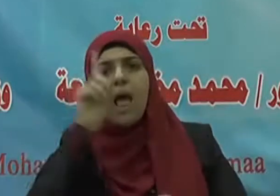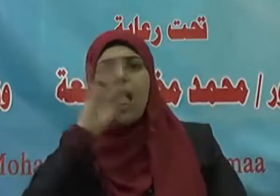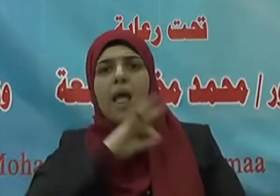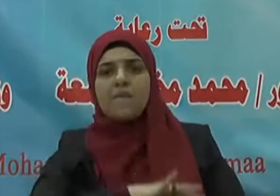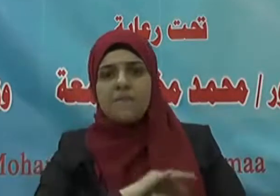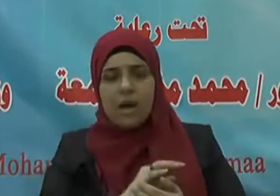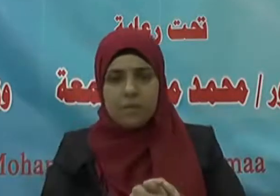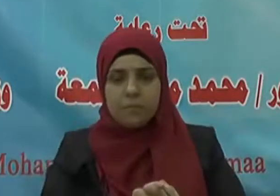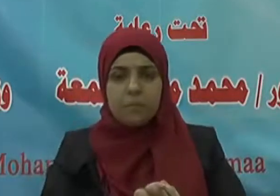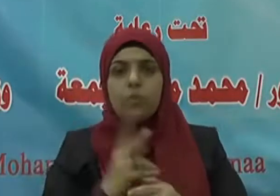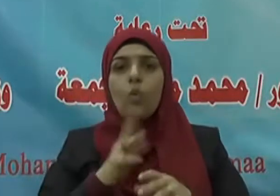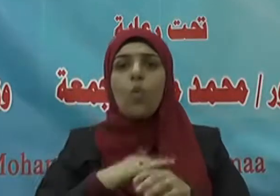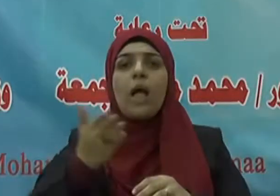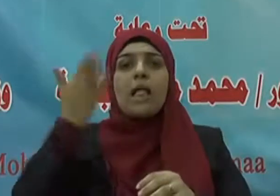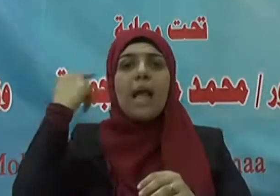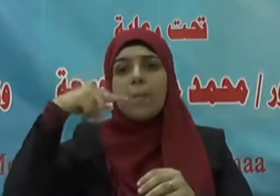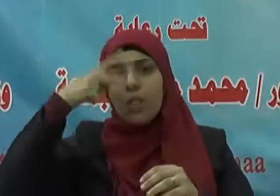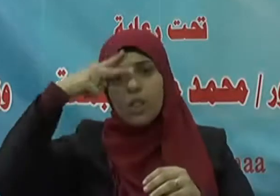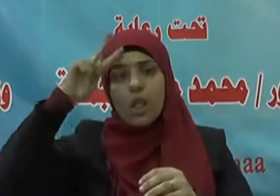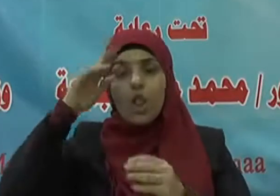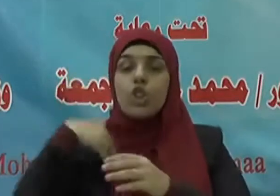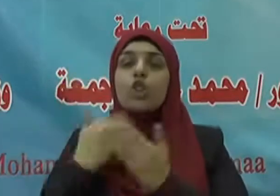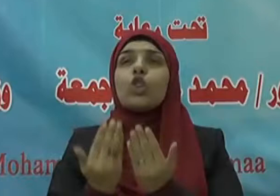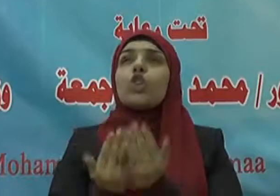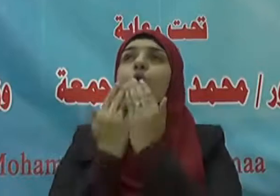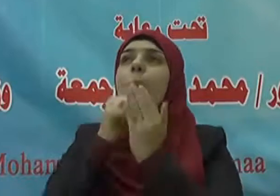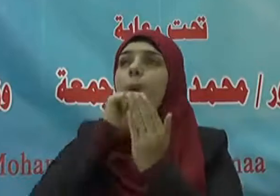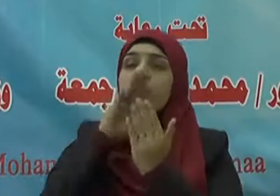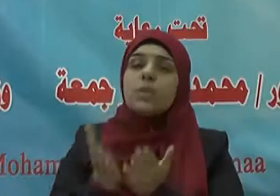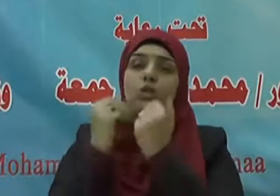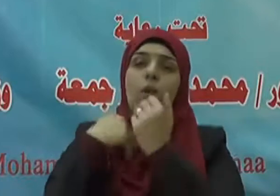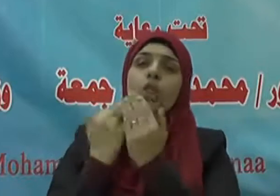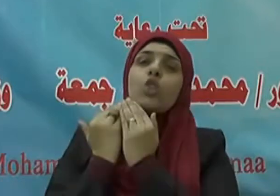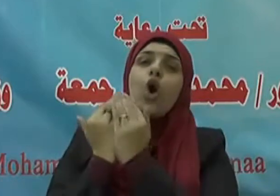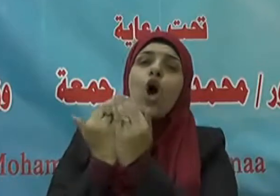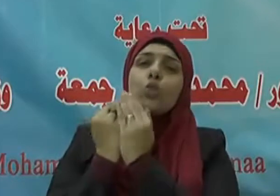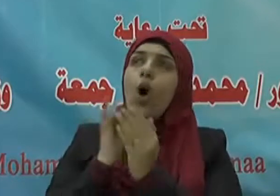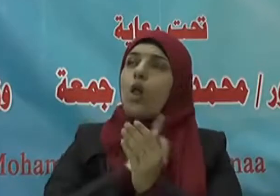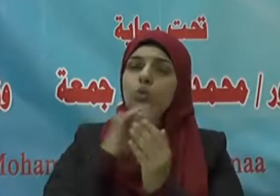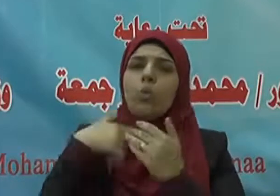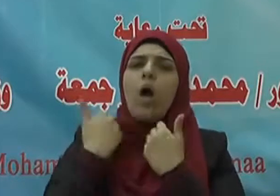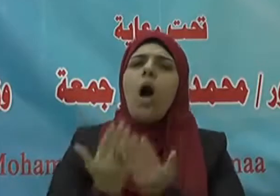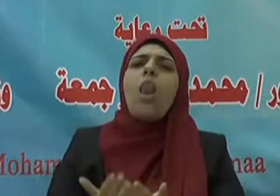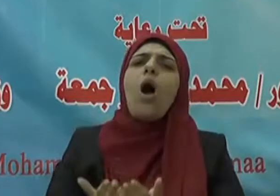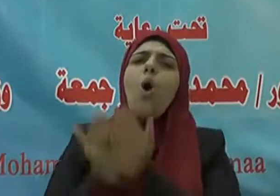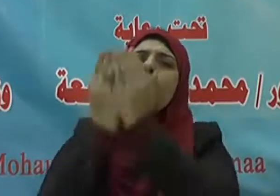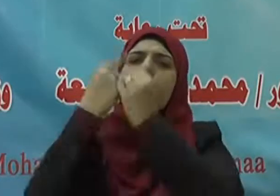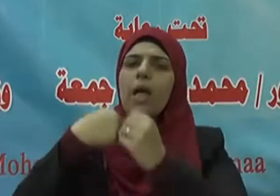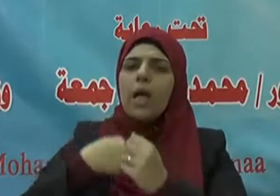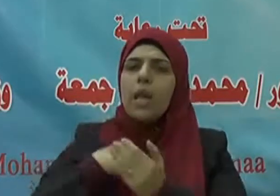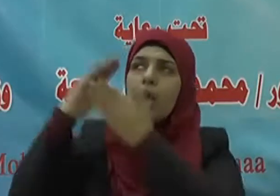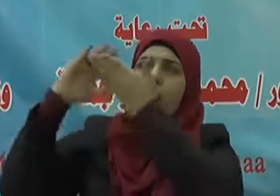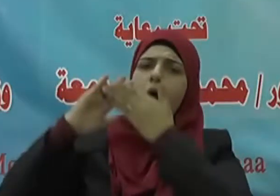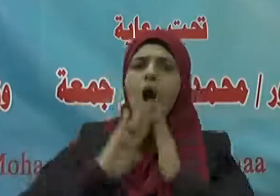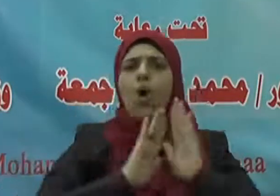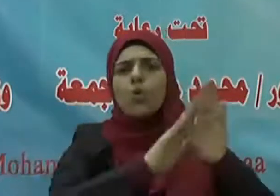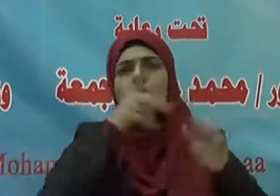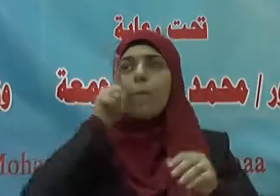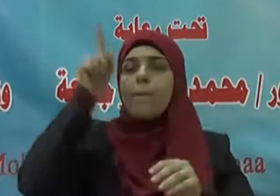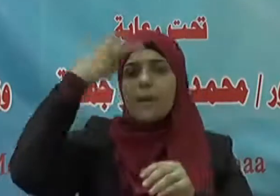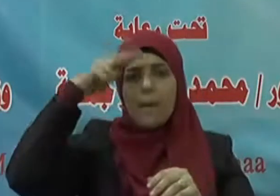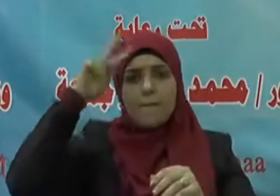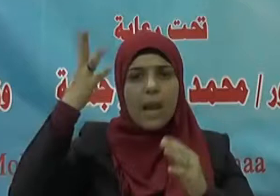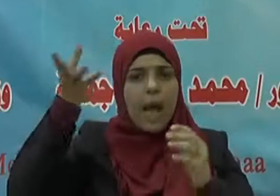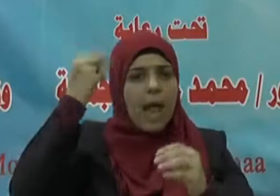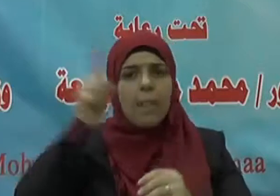ينفع وكان من دعائه صلى الله عليه وسلم اللهم إني أعوذ بك